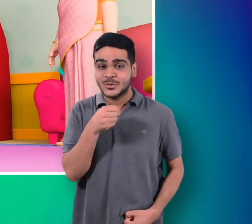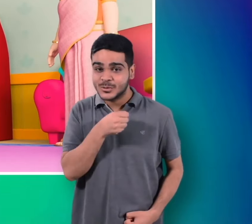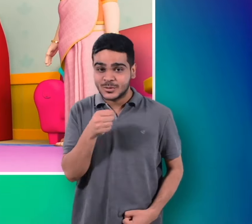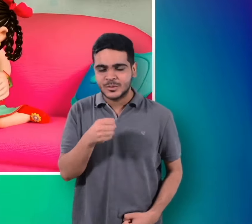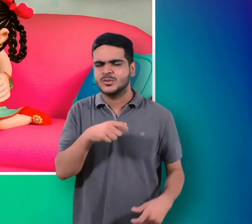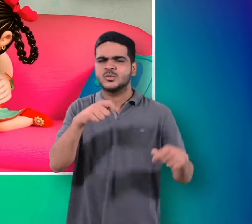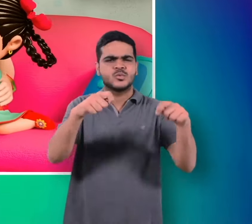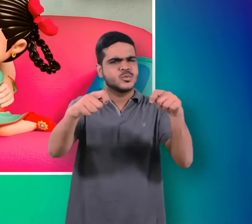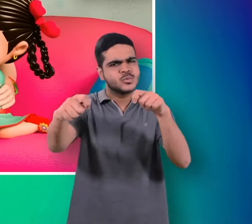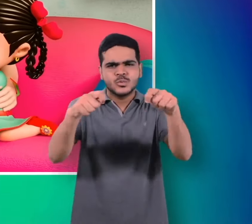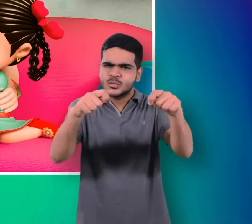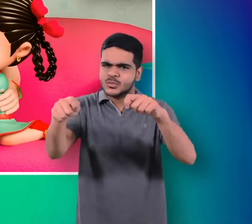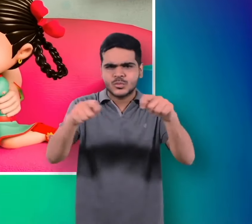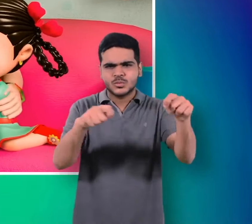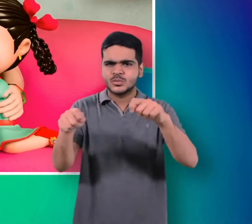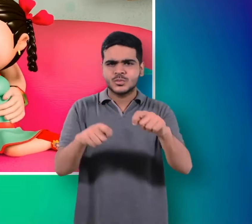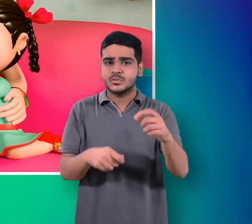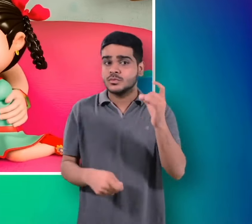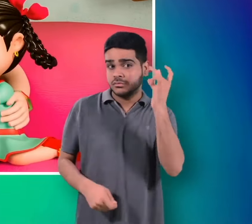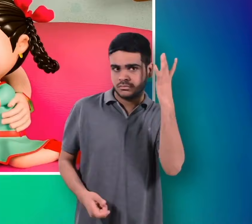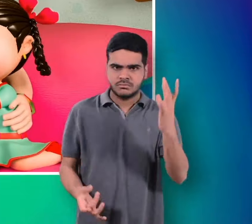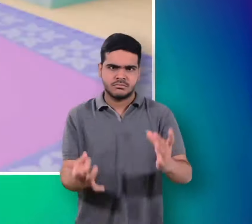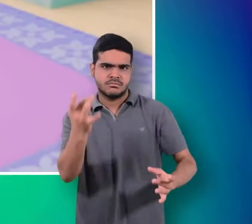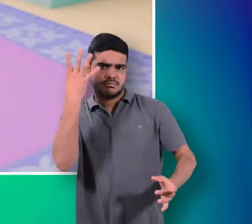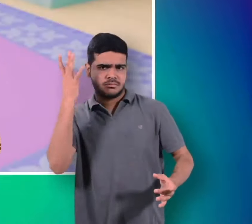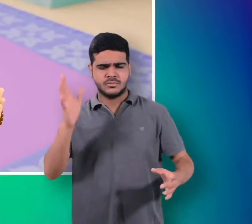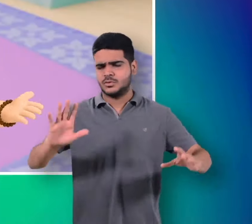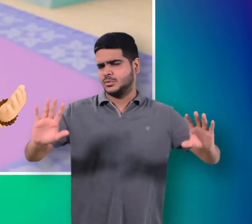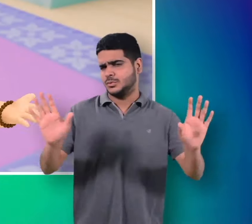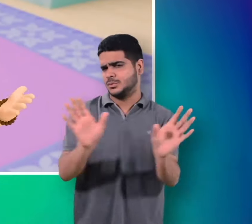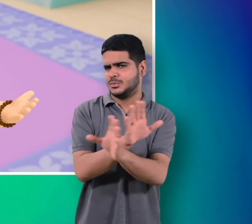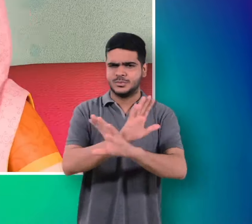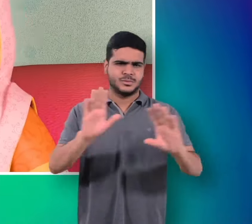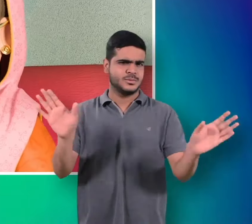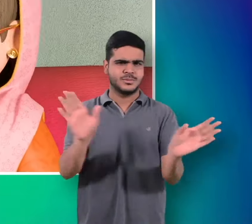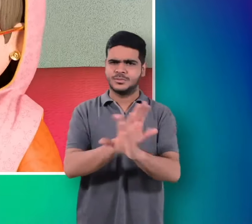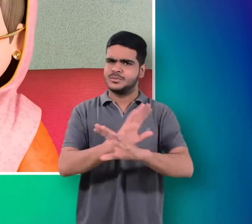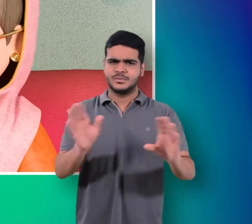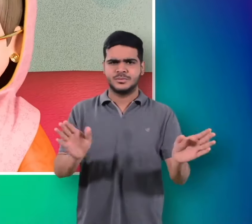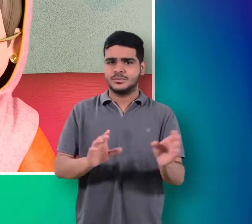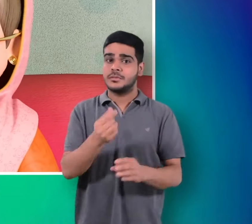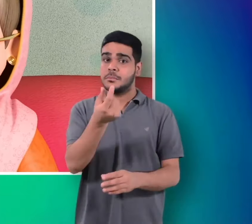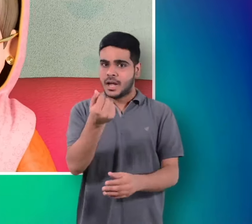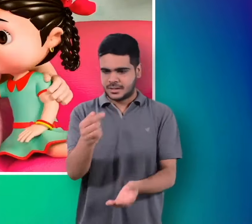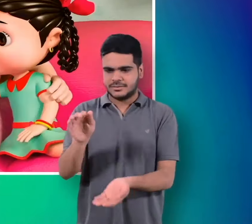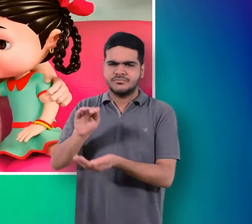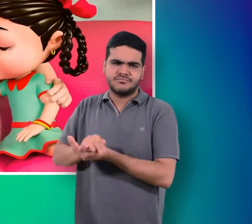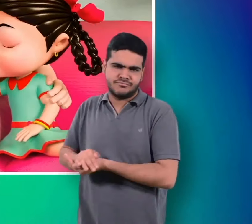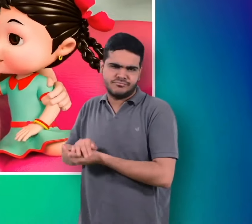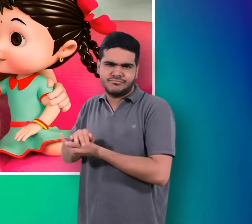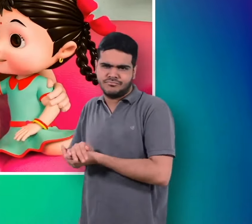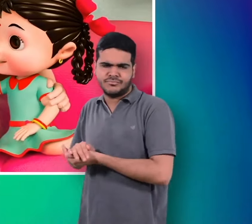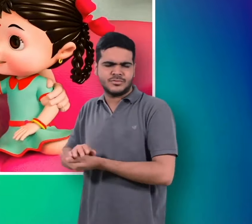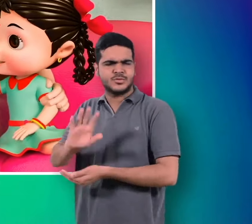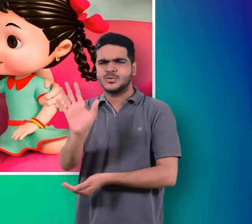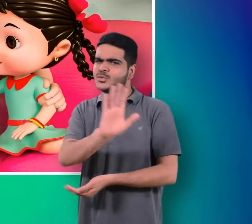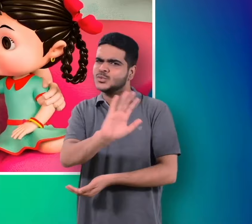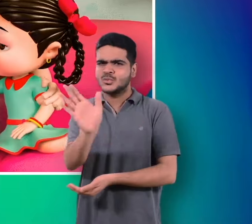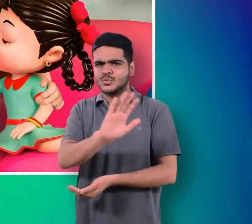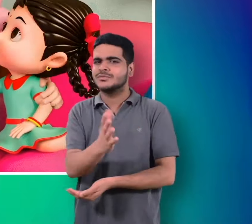अच्छी नानी प्यारी नानी रोसा रोसी छोड़ दे जल्डी से एक पैसा